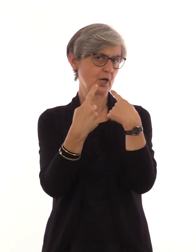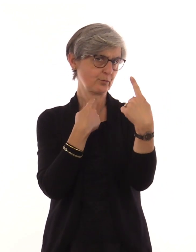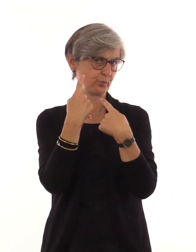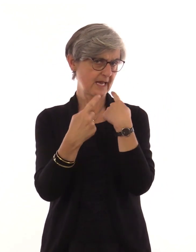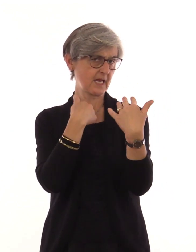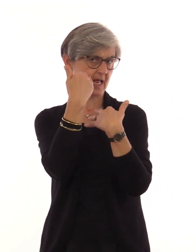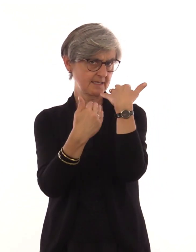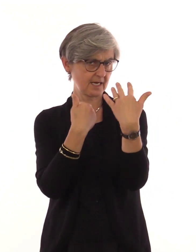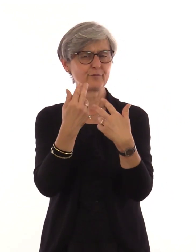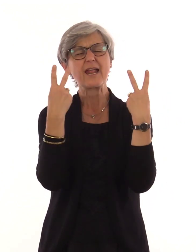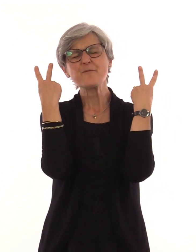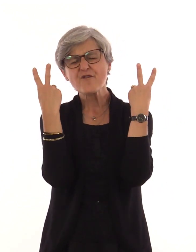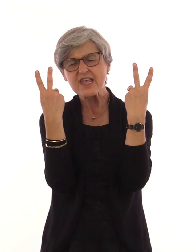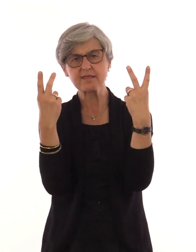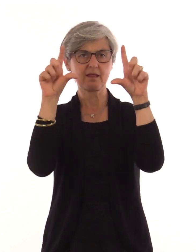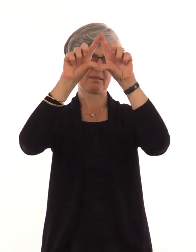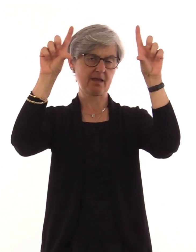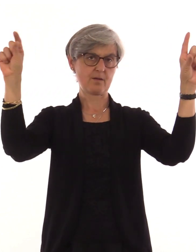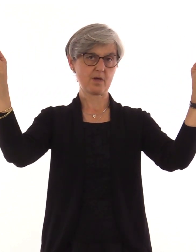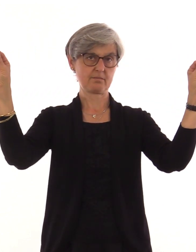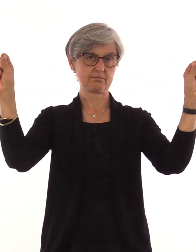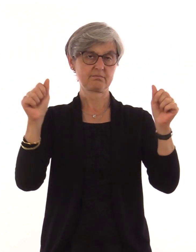wegen einem wichtigen Thema.